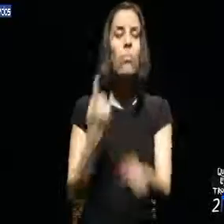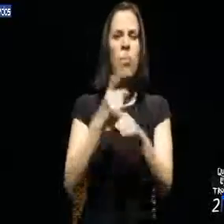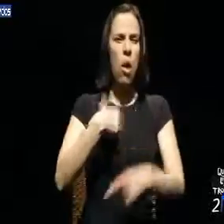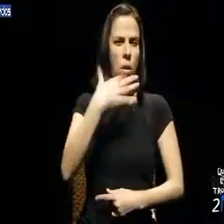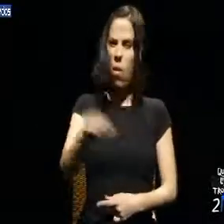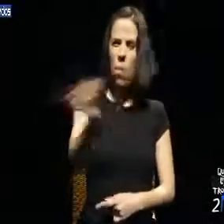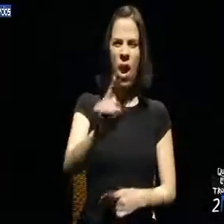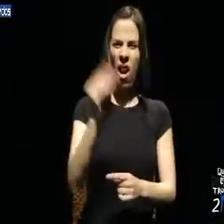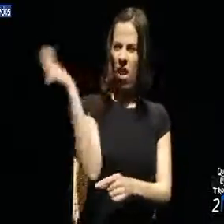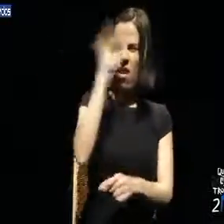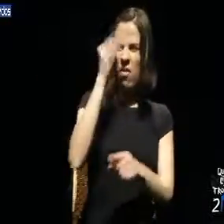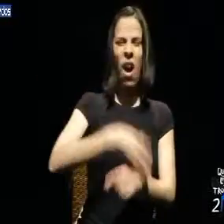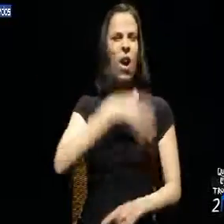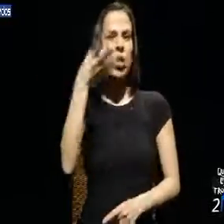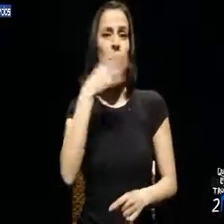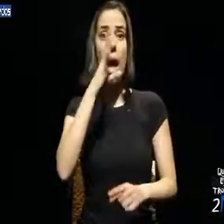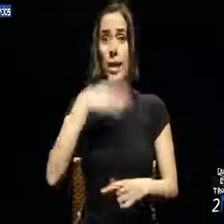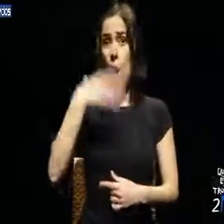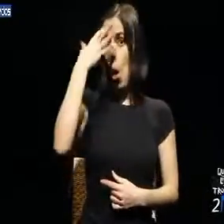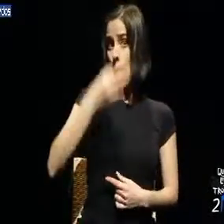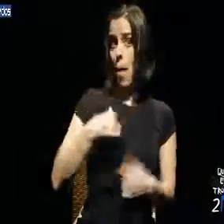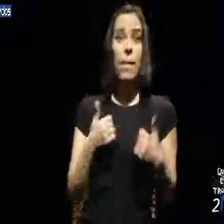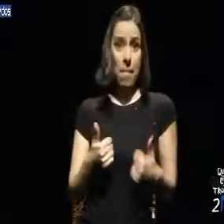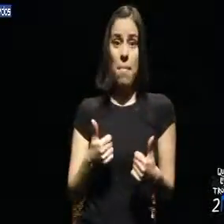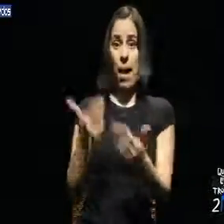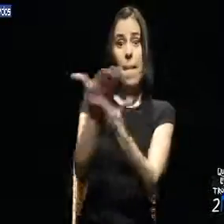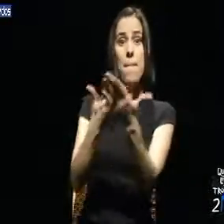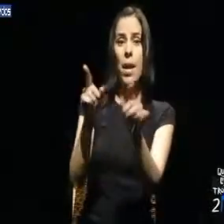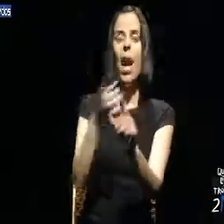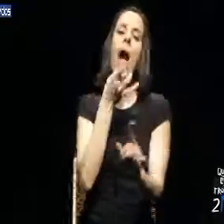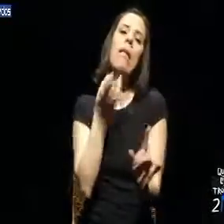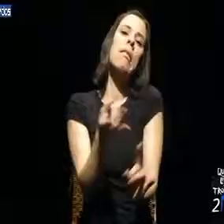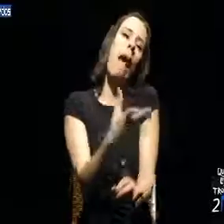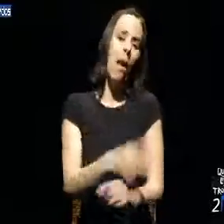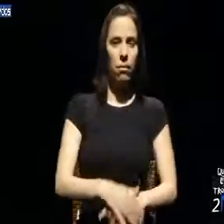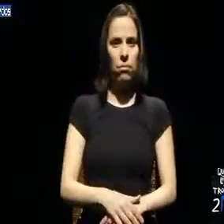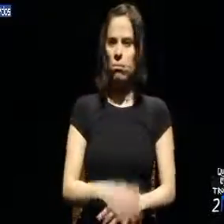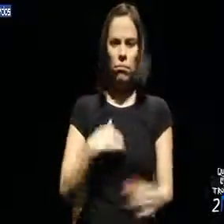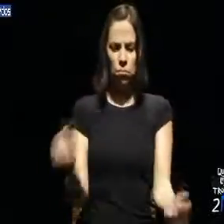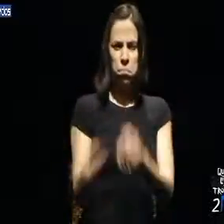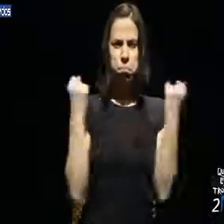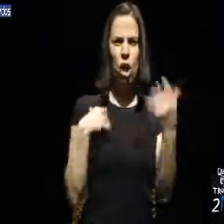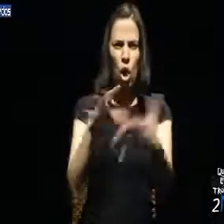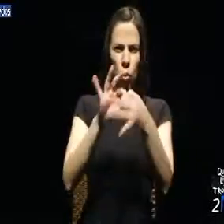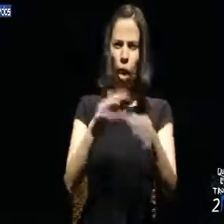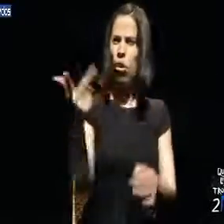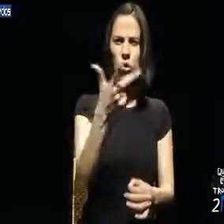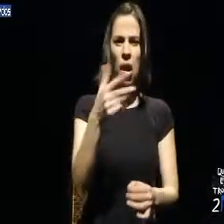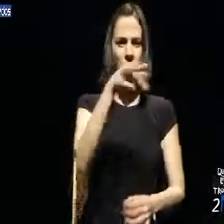acreditamos no falso argumento de que se nos portarmos bem, os mercados serão generosos. Recusamos colaborar com a Troika, com o FMI,